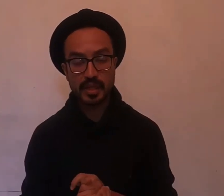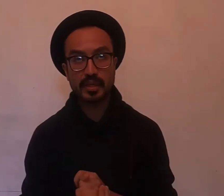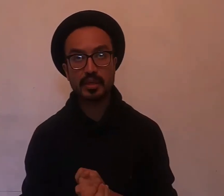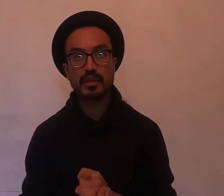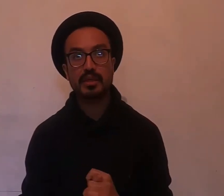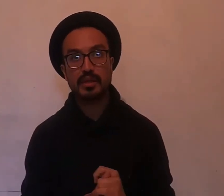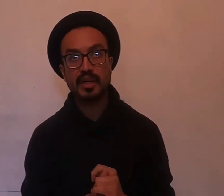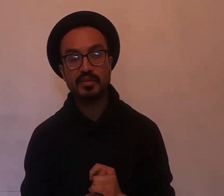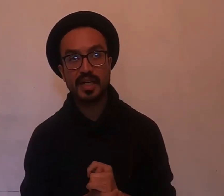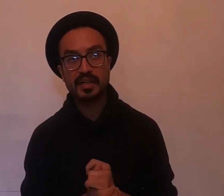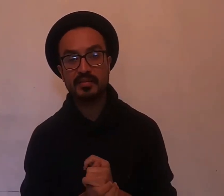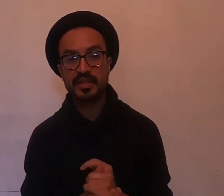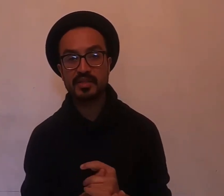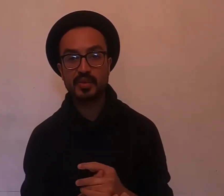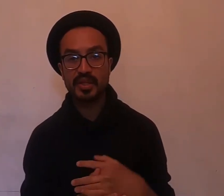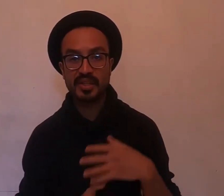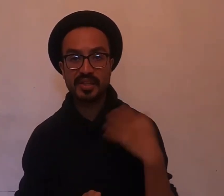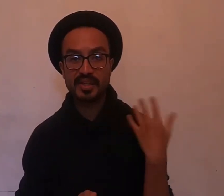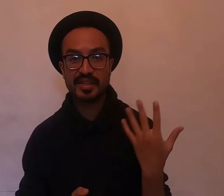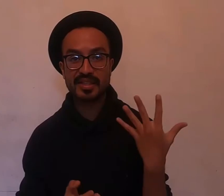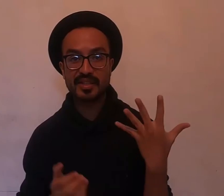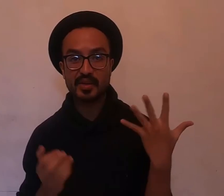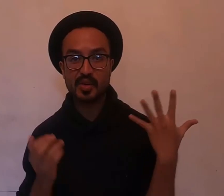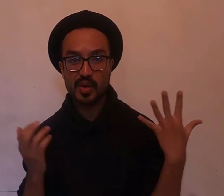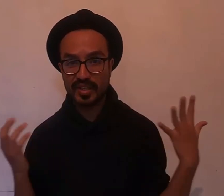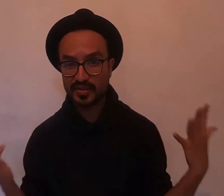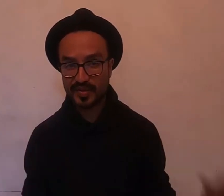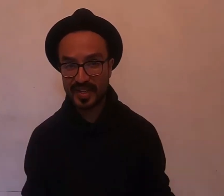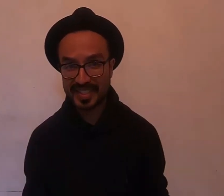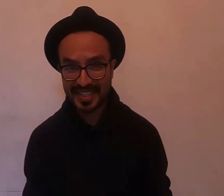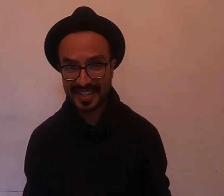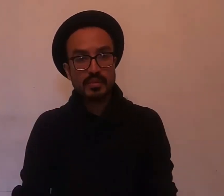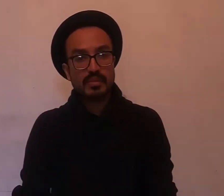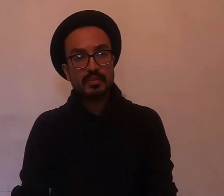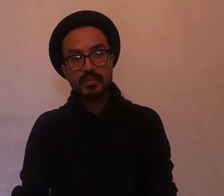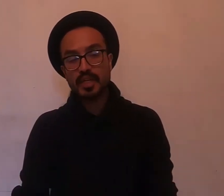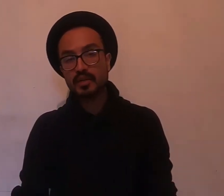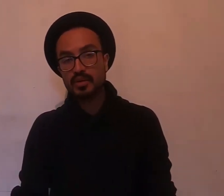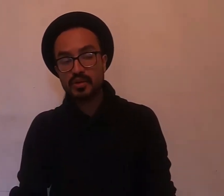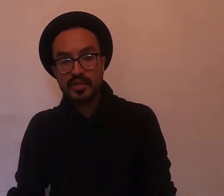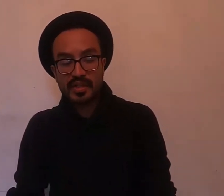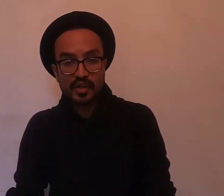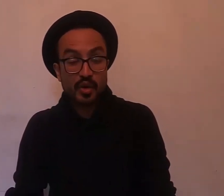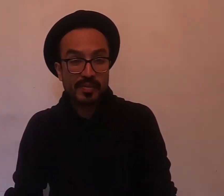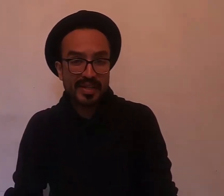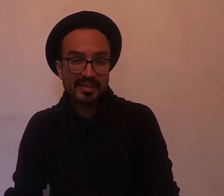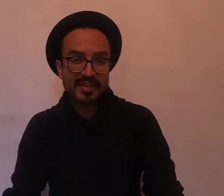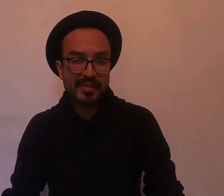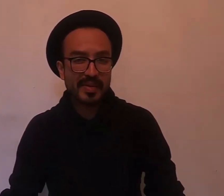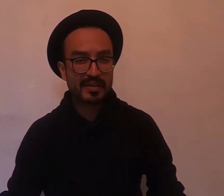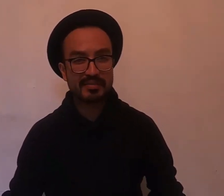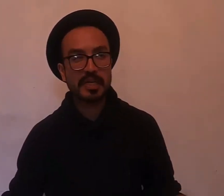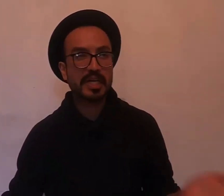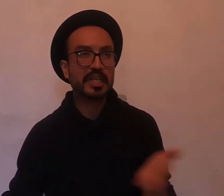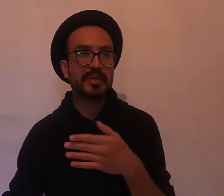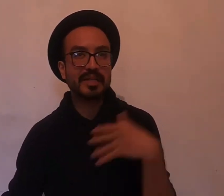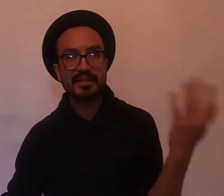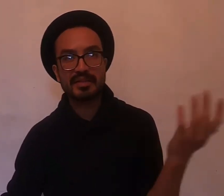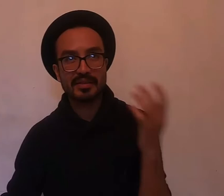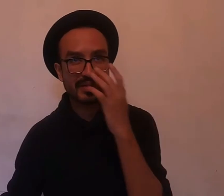hablar de masculinidades no es fácil. Incluso desde el nombre del tema, hay debates donde